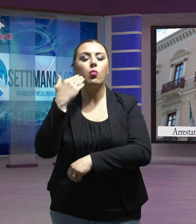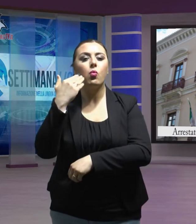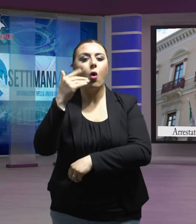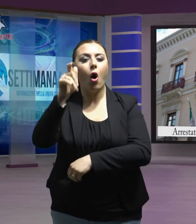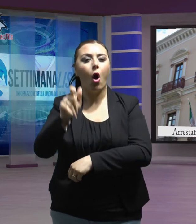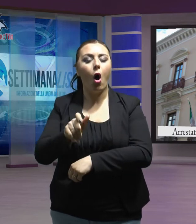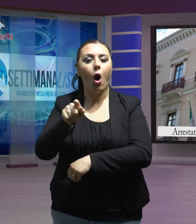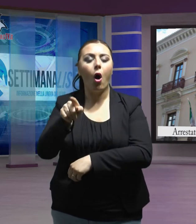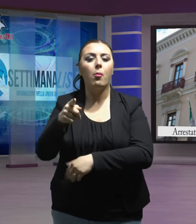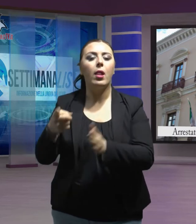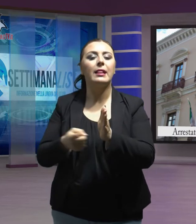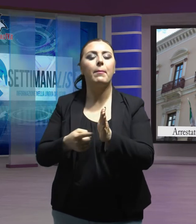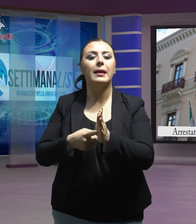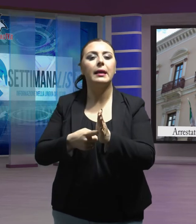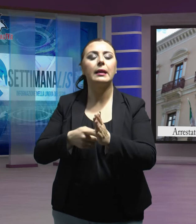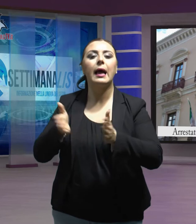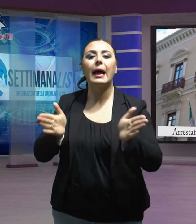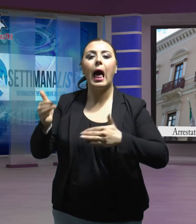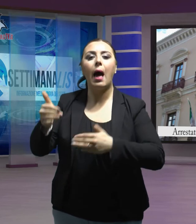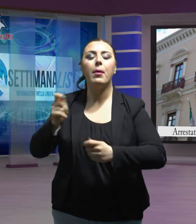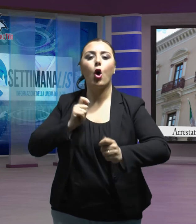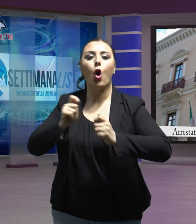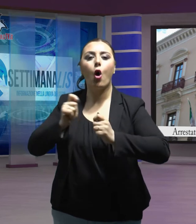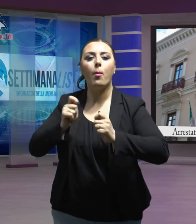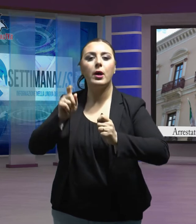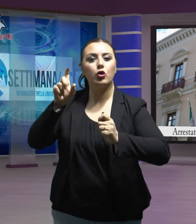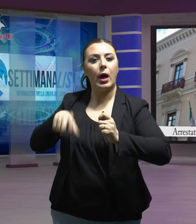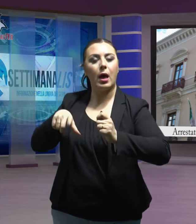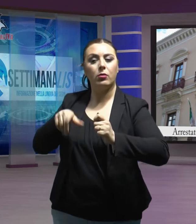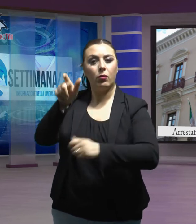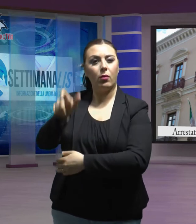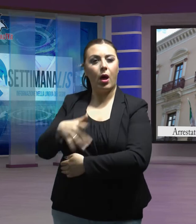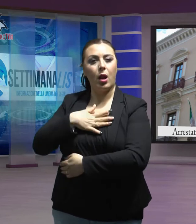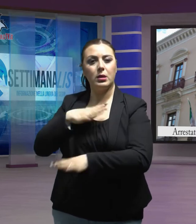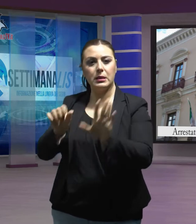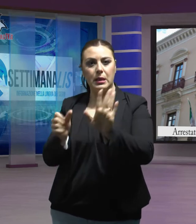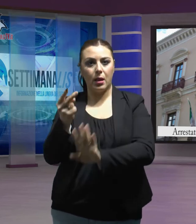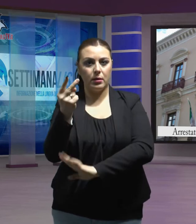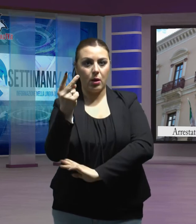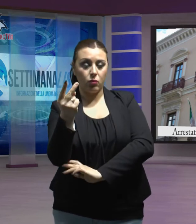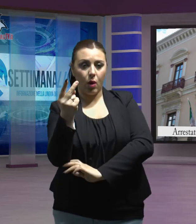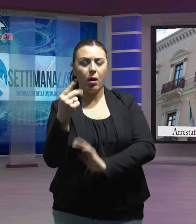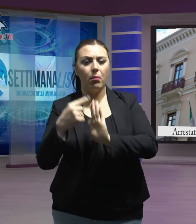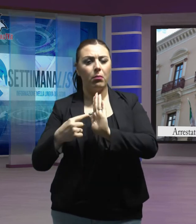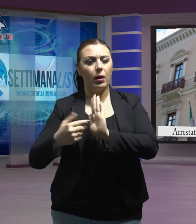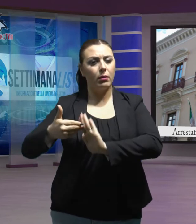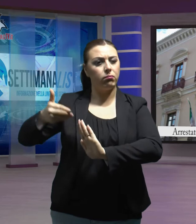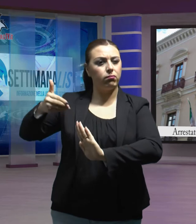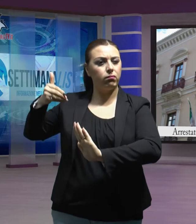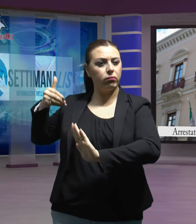Commercio di Catanzaro. L'uomo di 62 anni nei mesi scorsi aveva